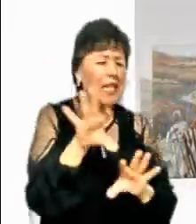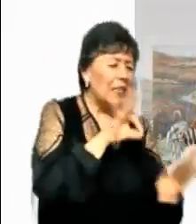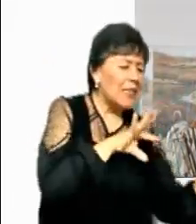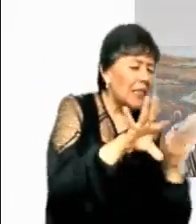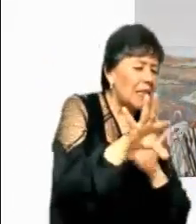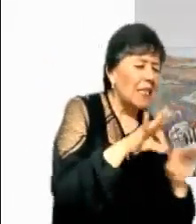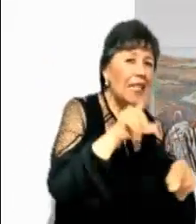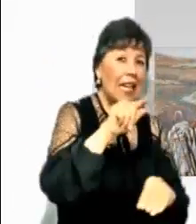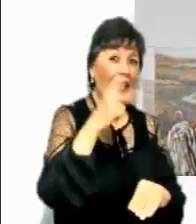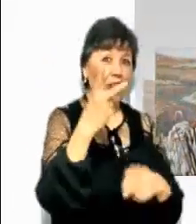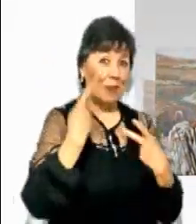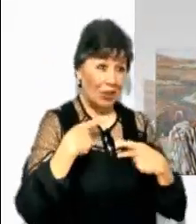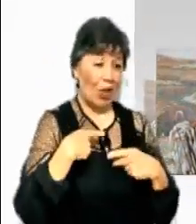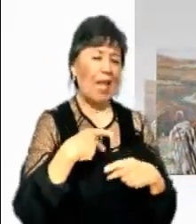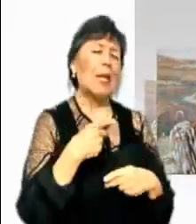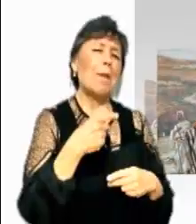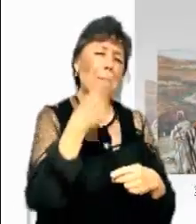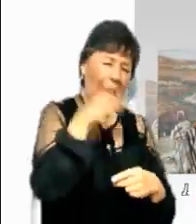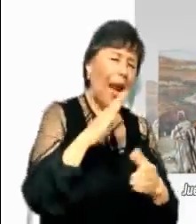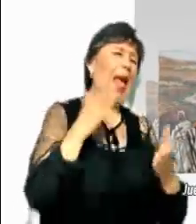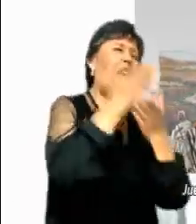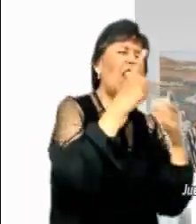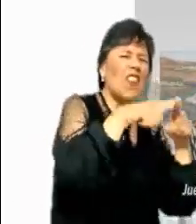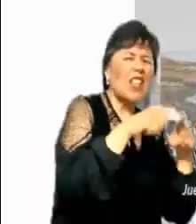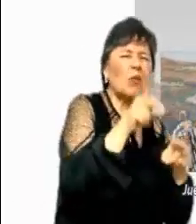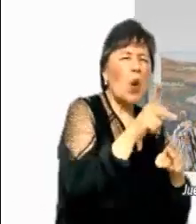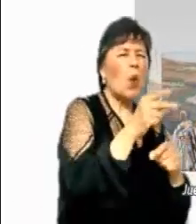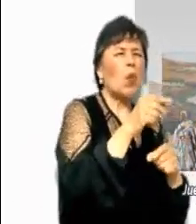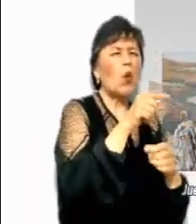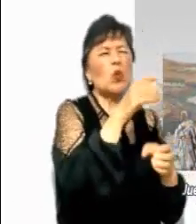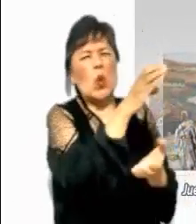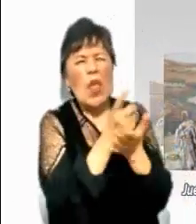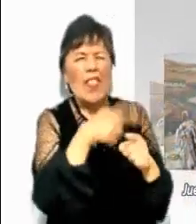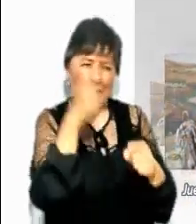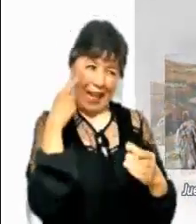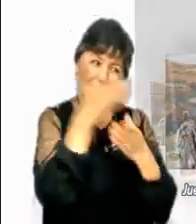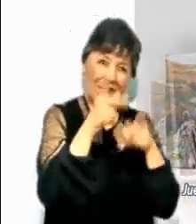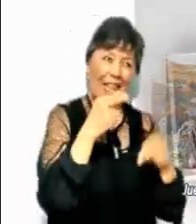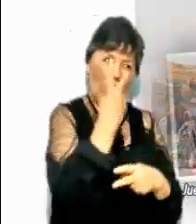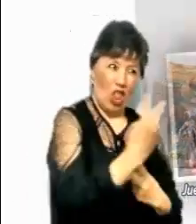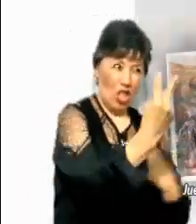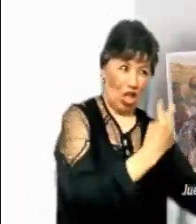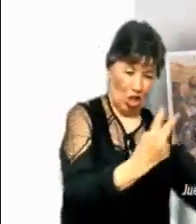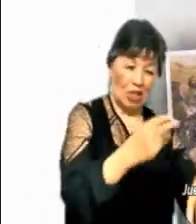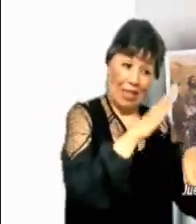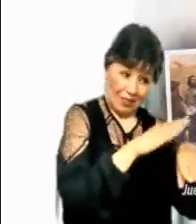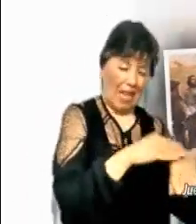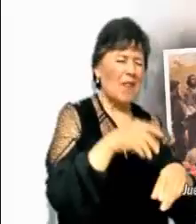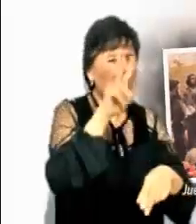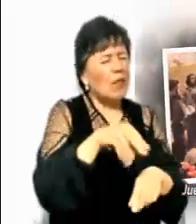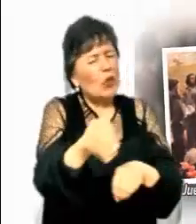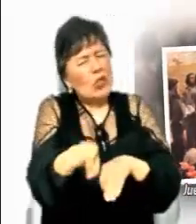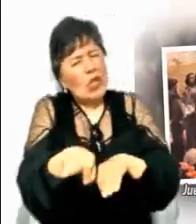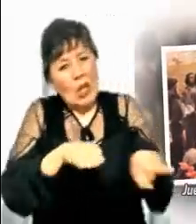72 discípulos y los mandó por delante, de dos en dos, a todos los pueblos y lugares donde pensaba ir y les dijo, La